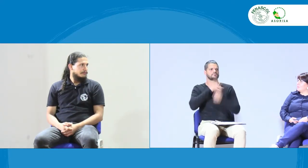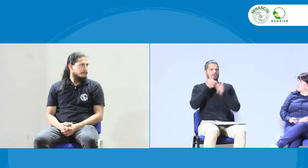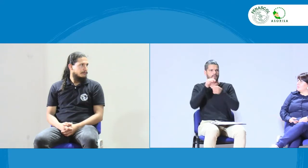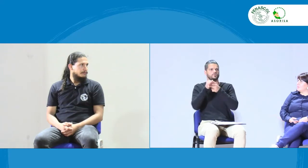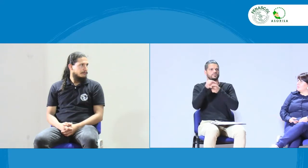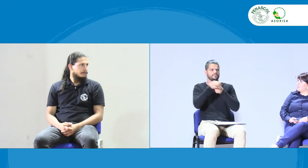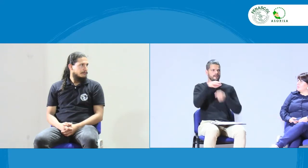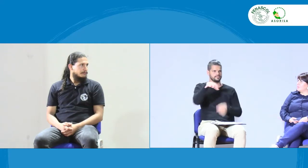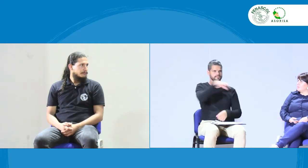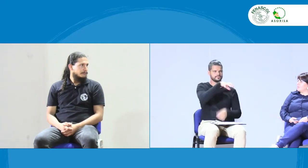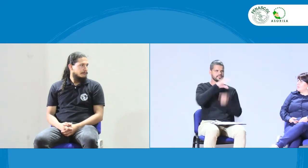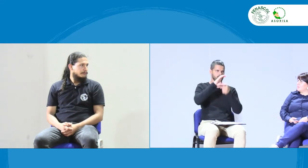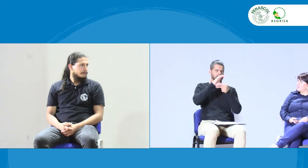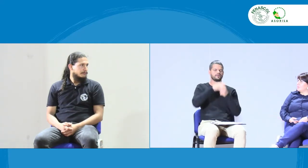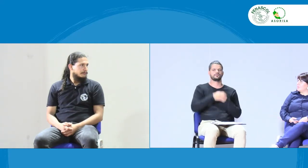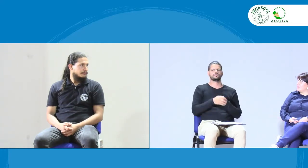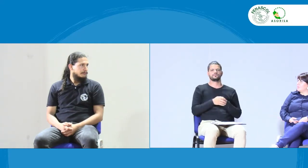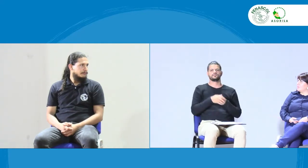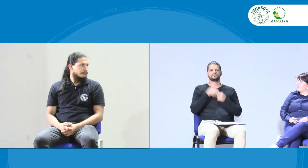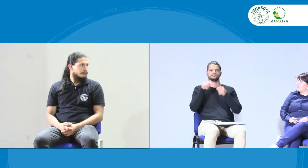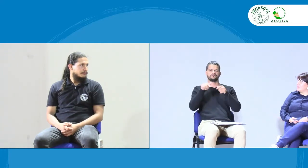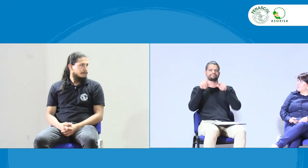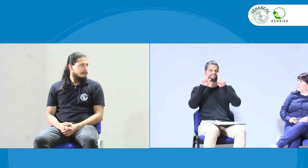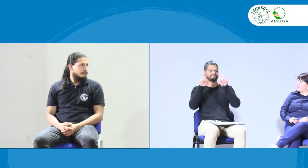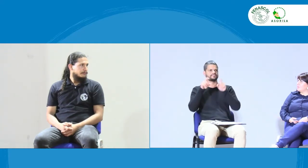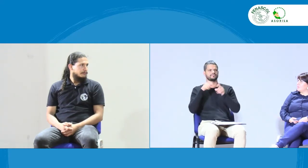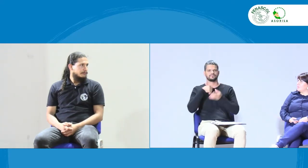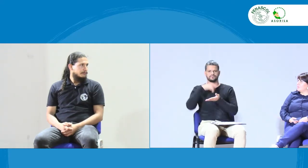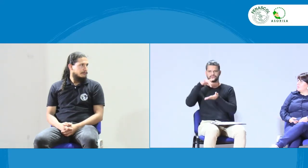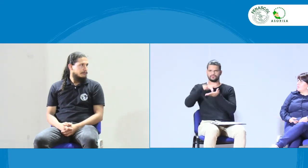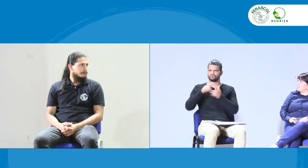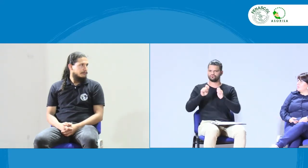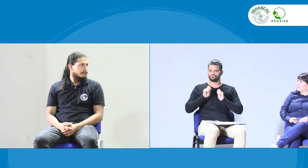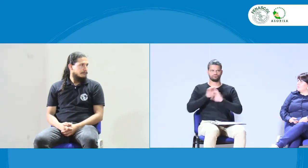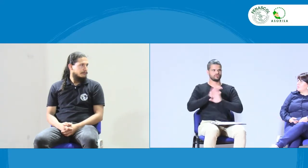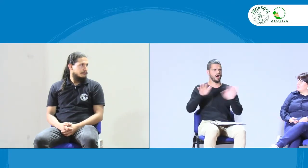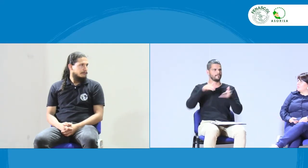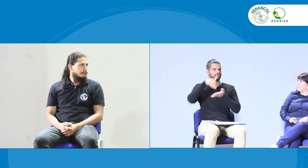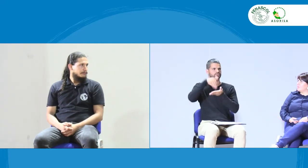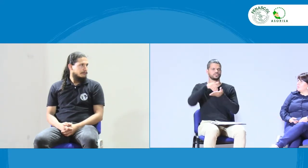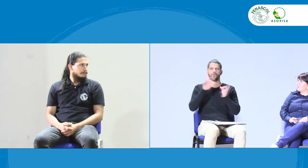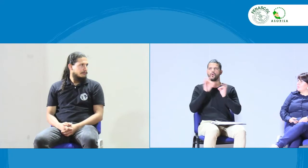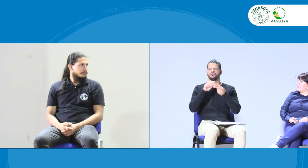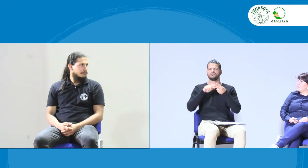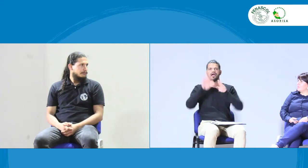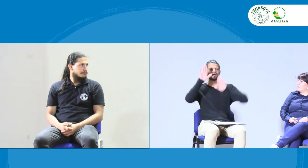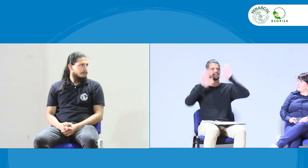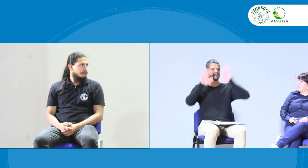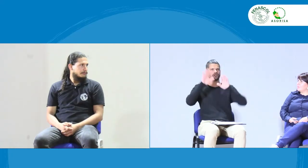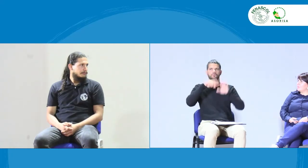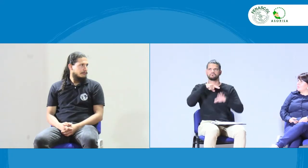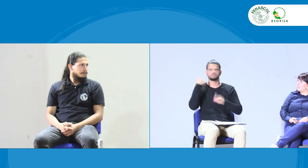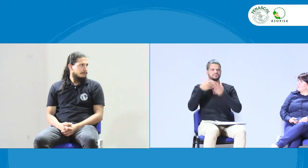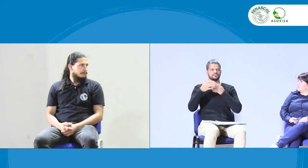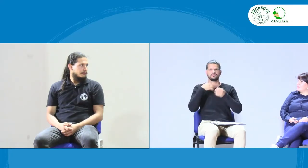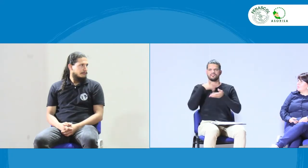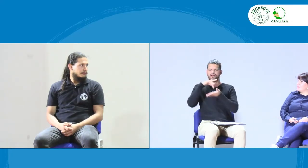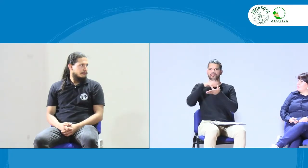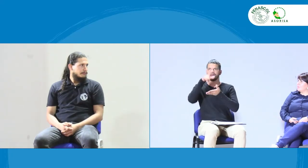el CMJ de las personas jóvenes, los consejos de juventud de las alcaldías, entonces ahí había